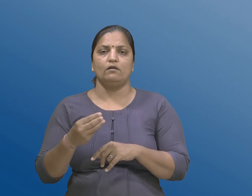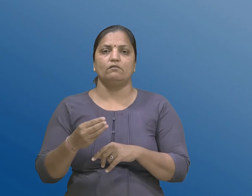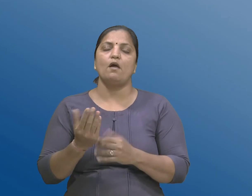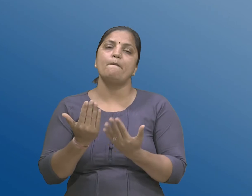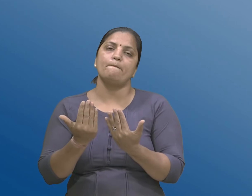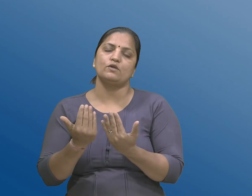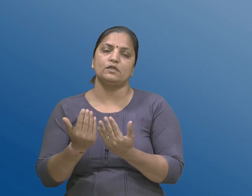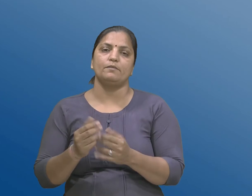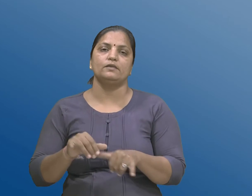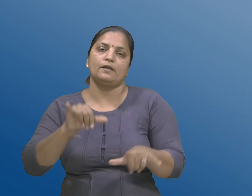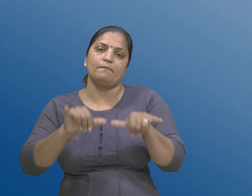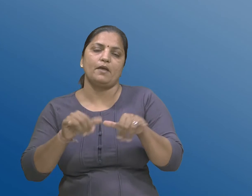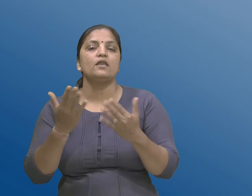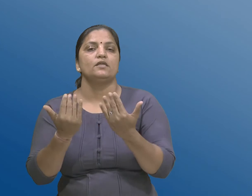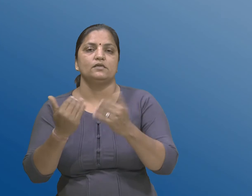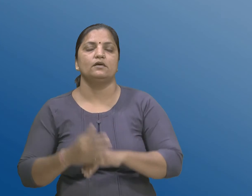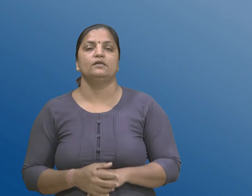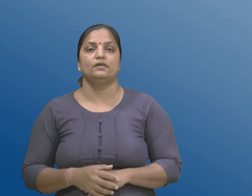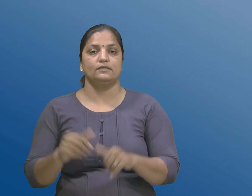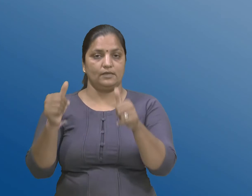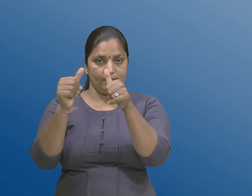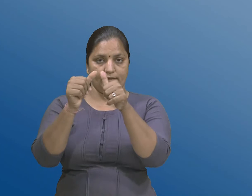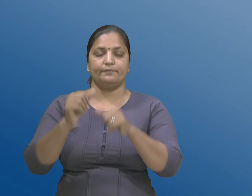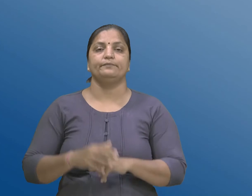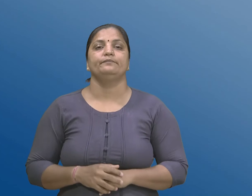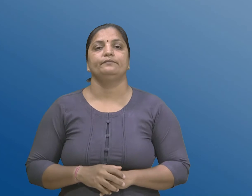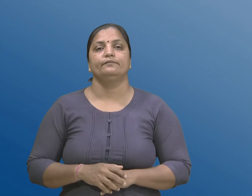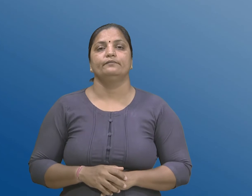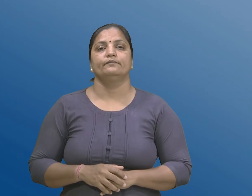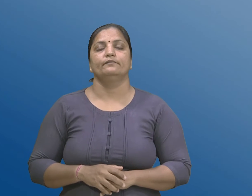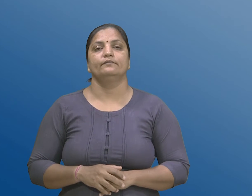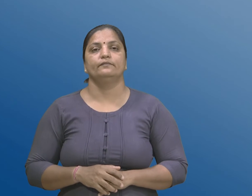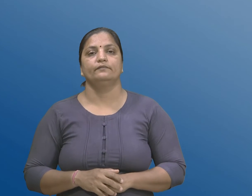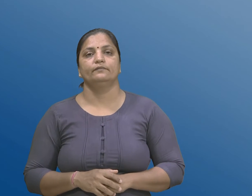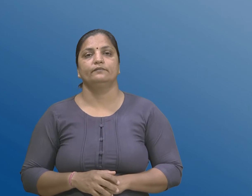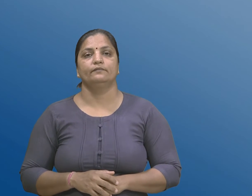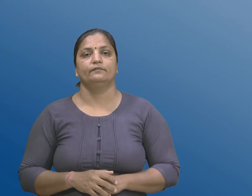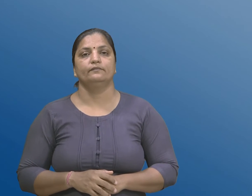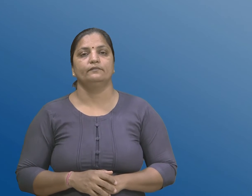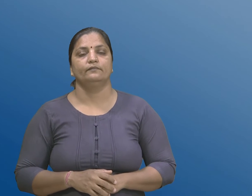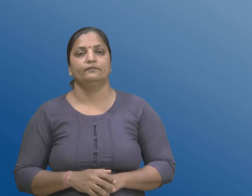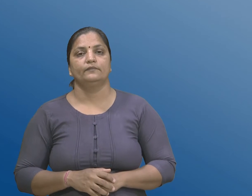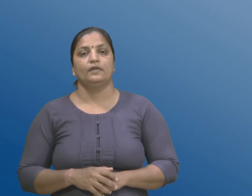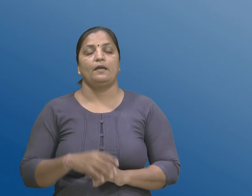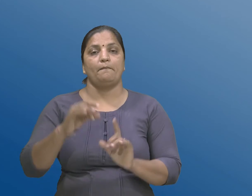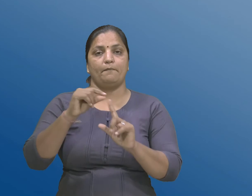ए खंड 6 ना पेटा खंड 2